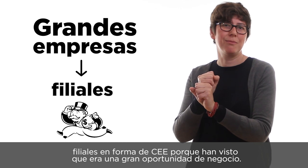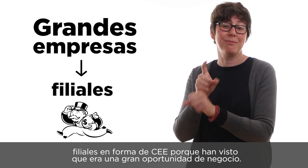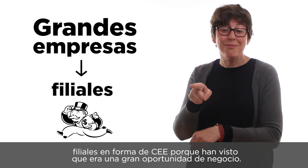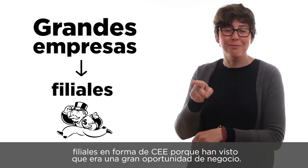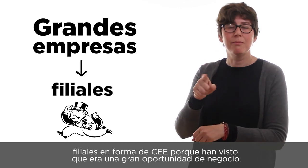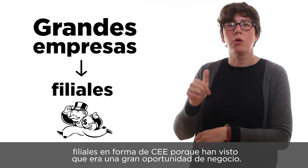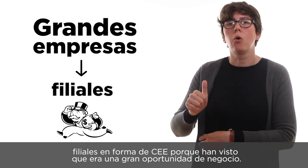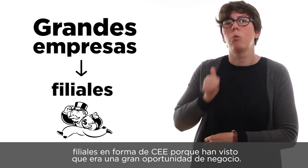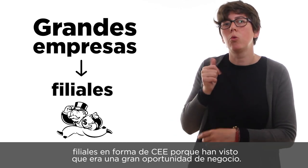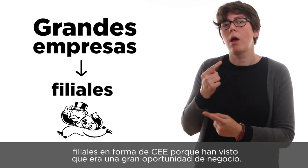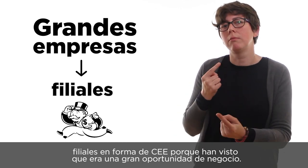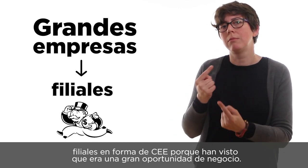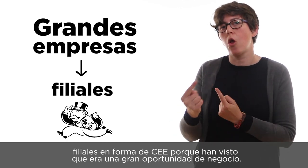que era una gran oportunidad de negocio.